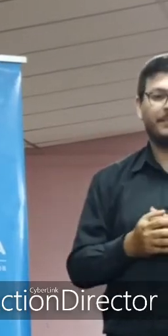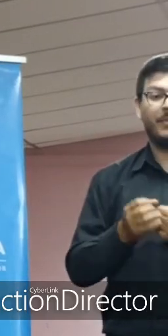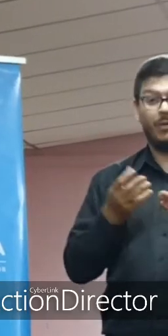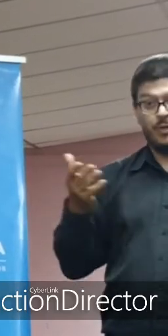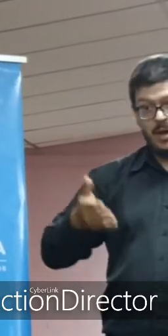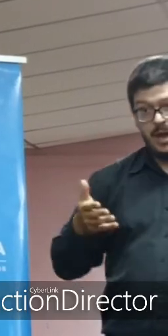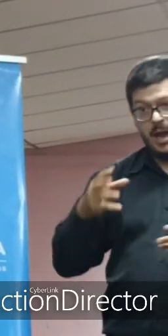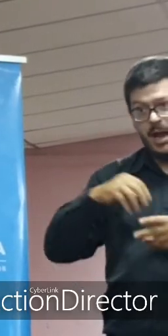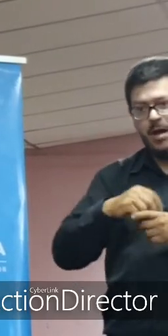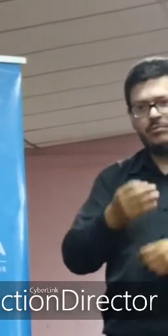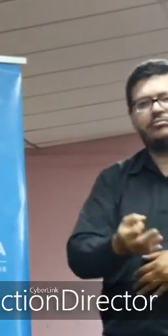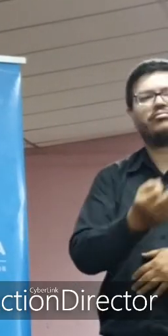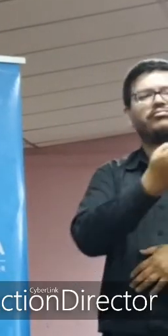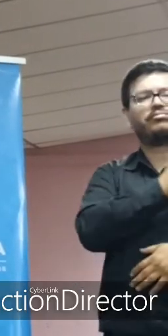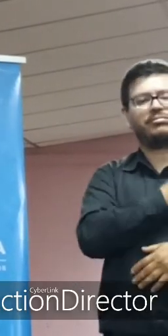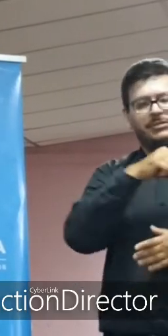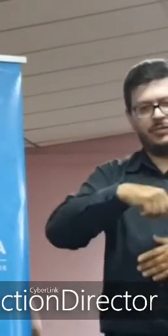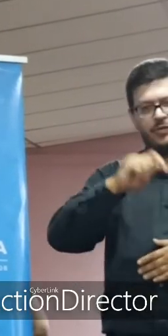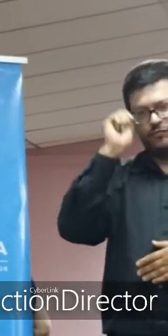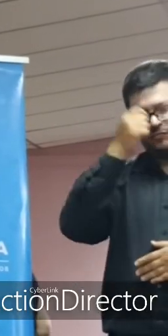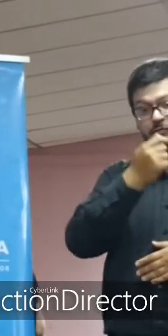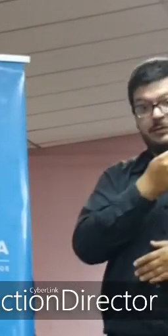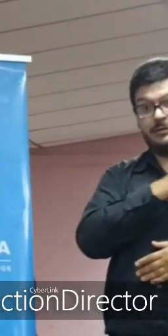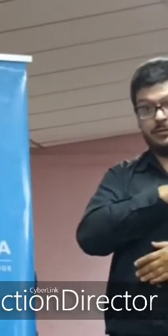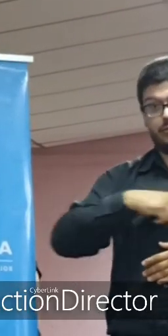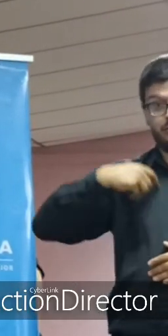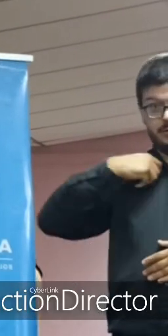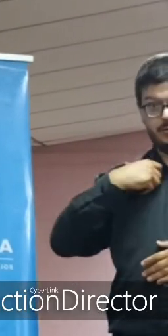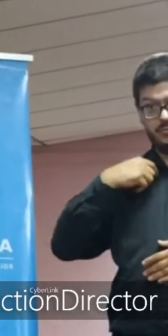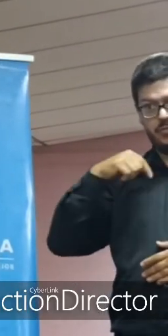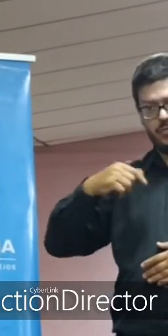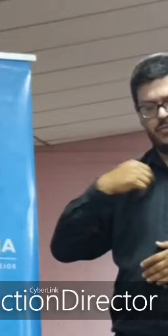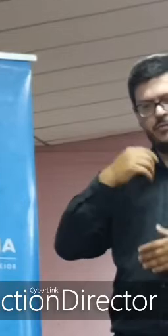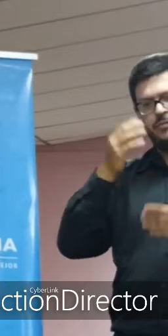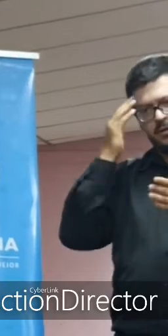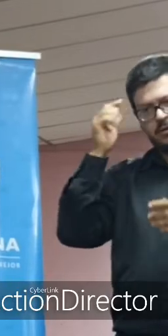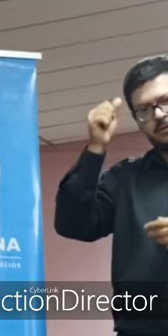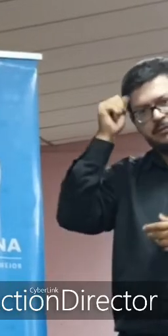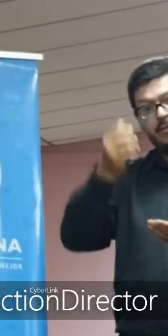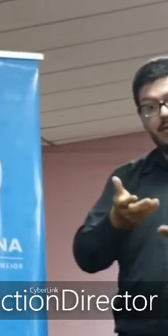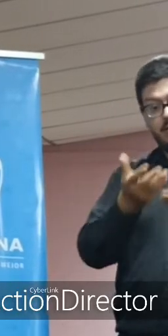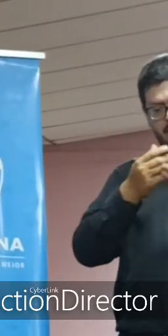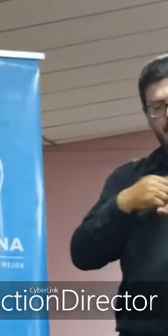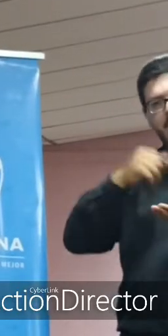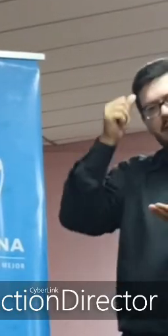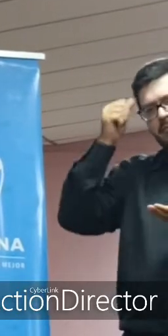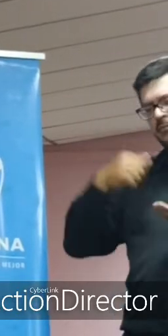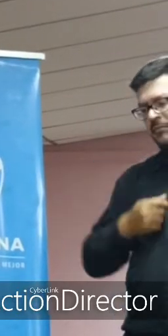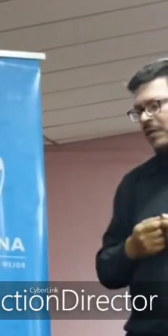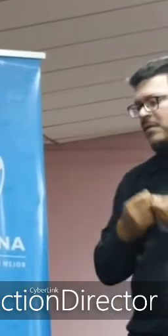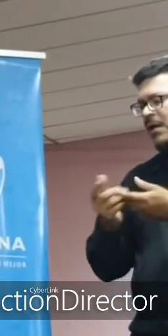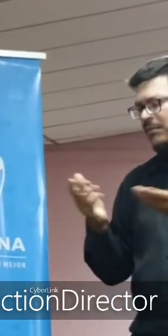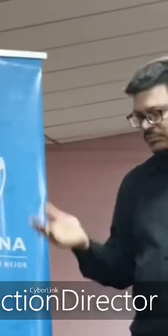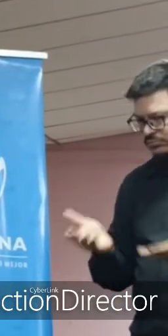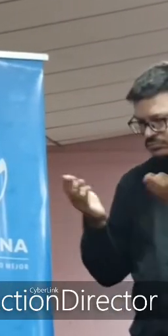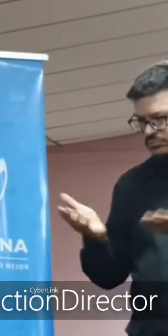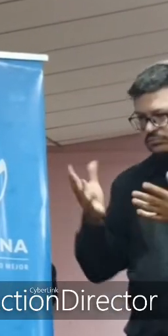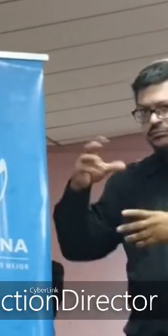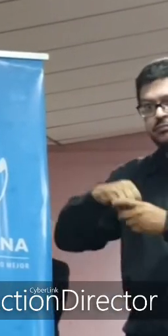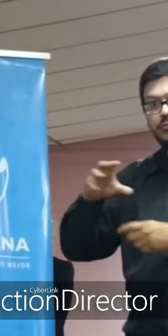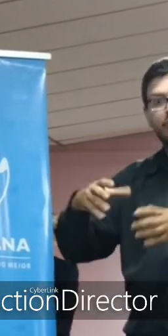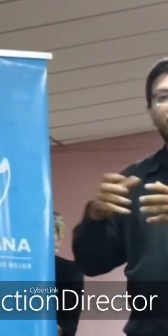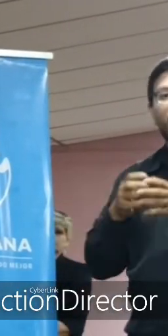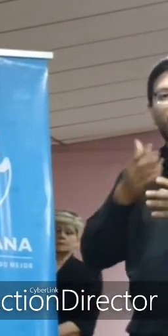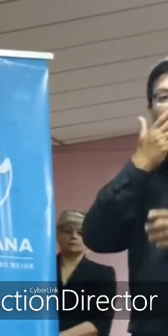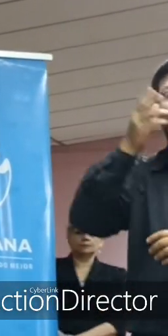distinción para la Universidad Nacional de Concepción y en estímulo a nuestros jóvenes indígenas y investigadores